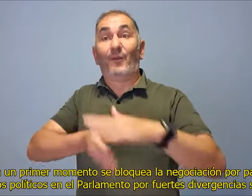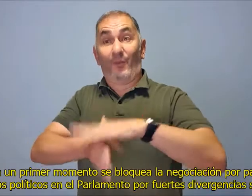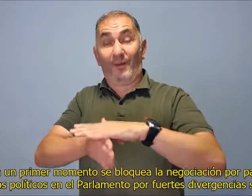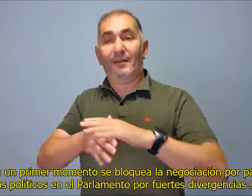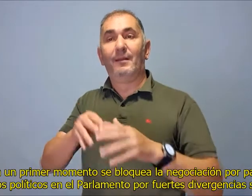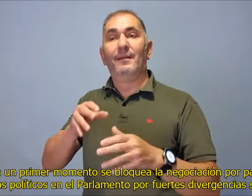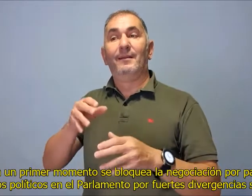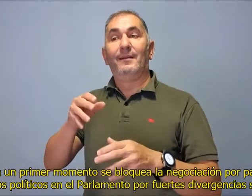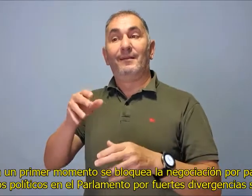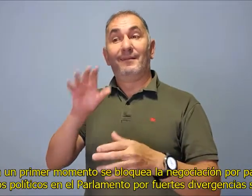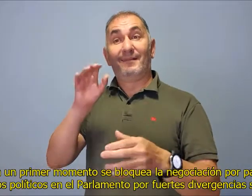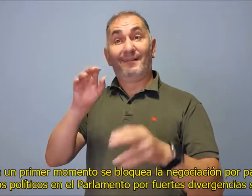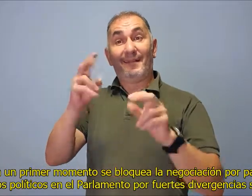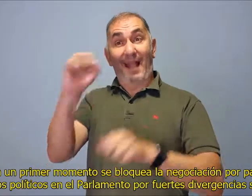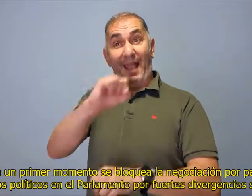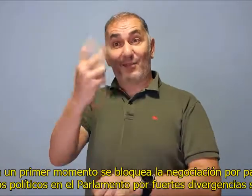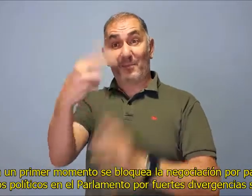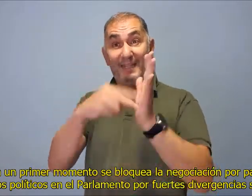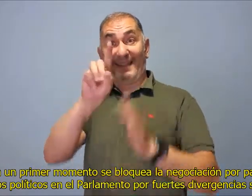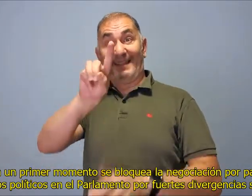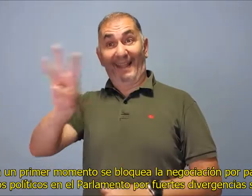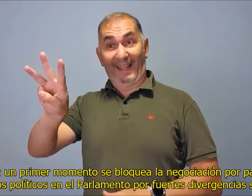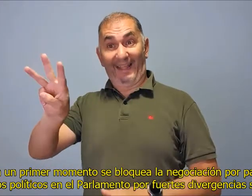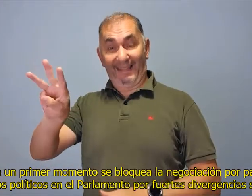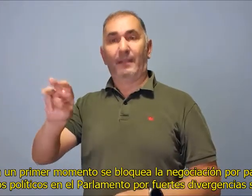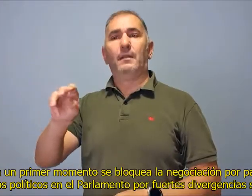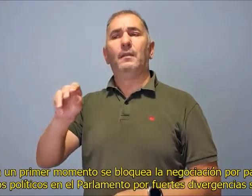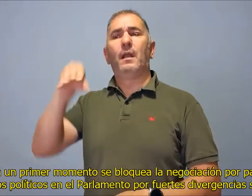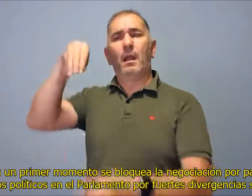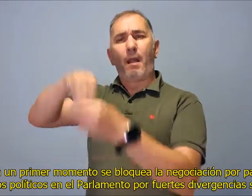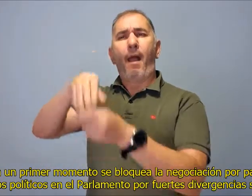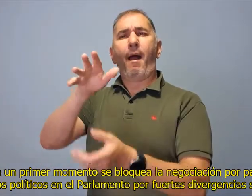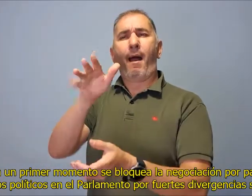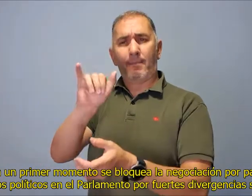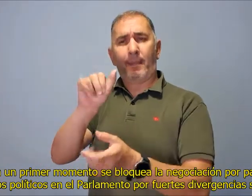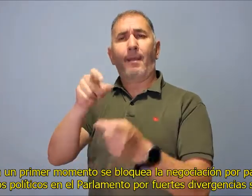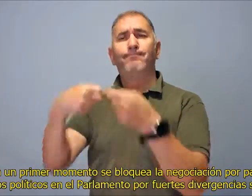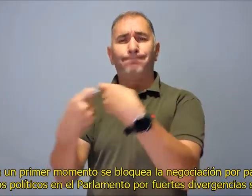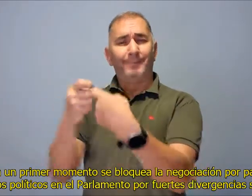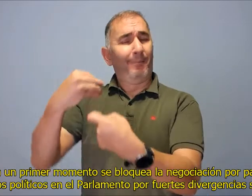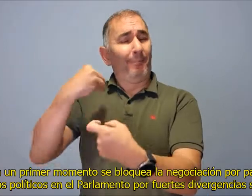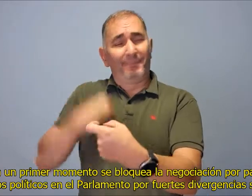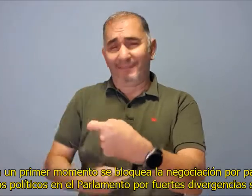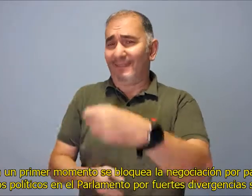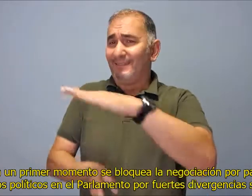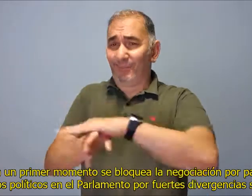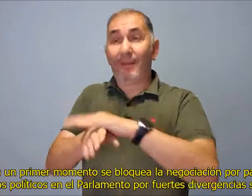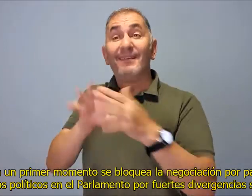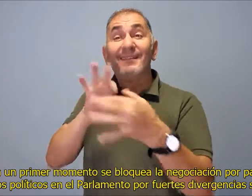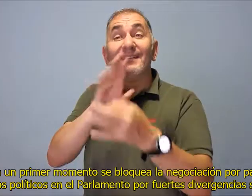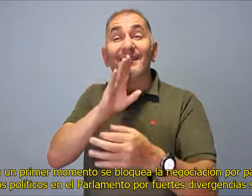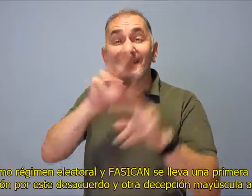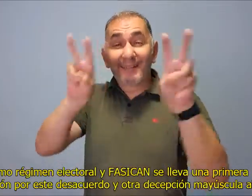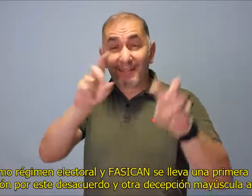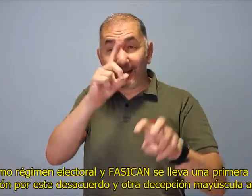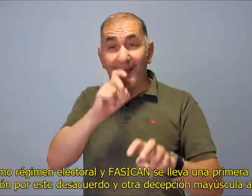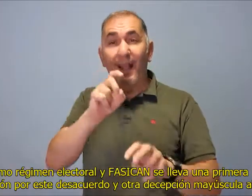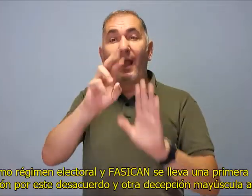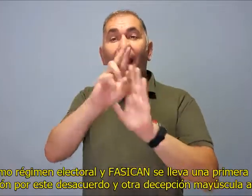Aunque en un primer momento se bloquea la negociación por parte de los grupos políticos en el Parlamento por fuertes divergencias sobre el mismo